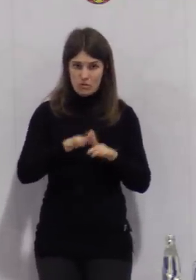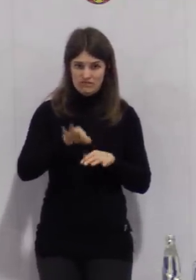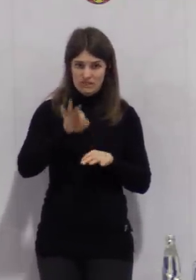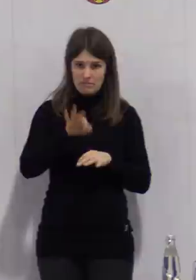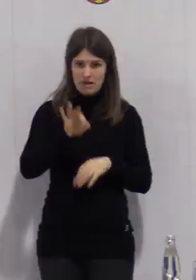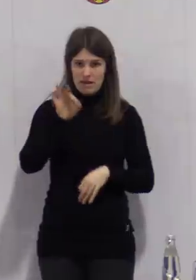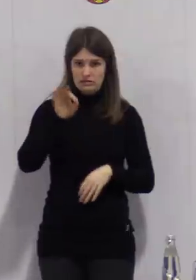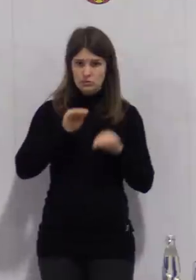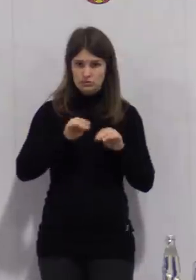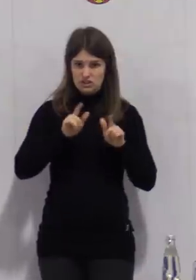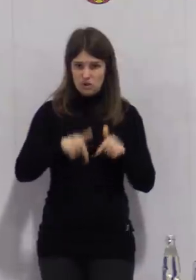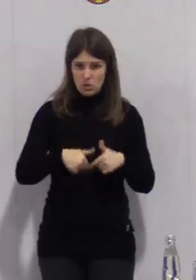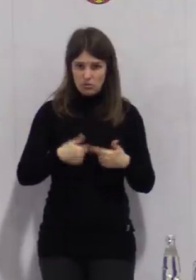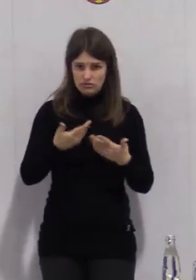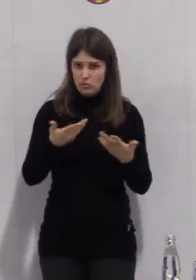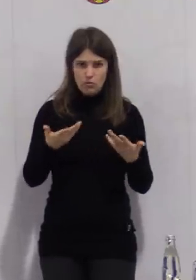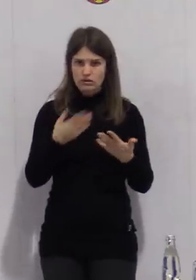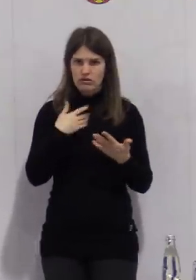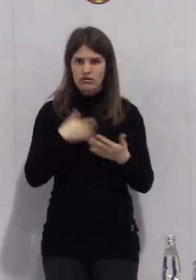starten?